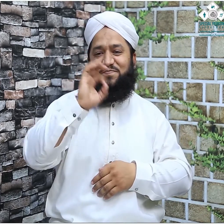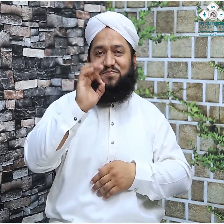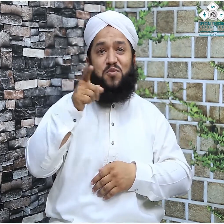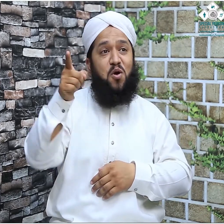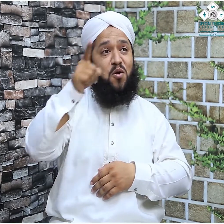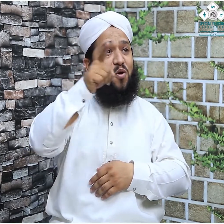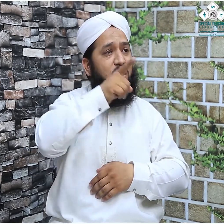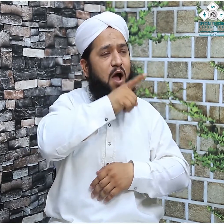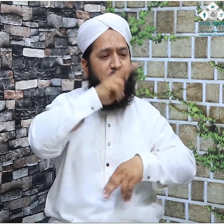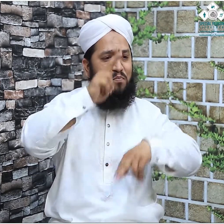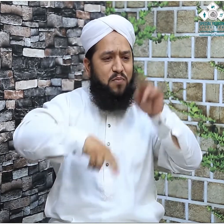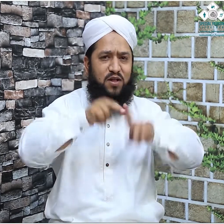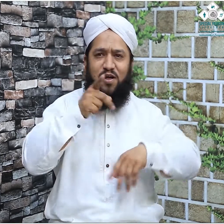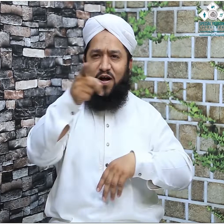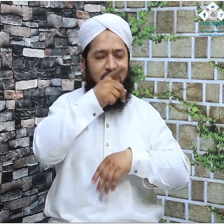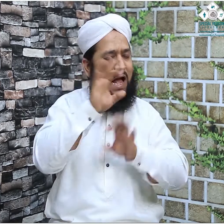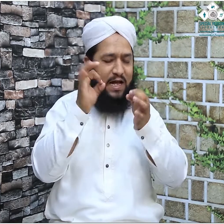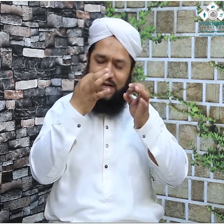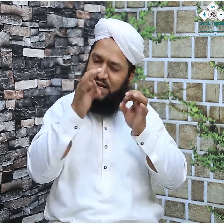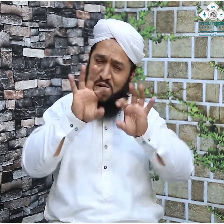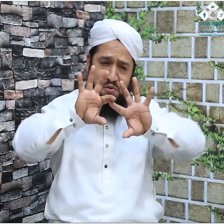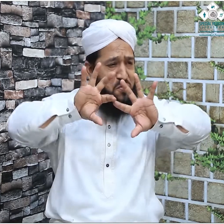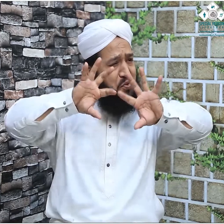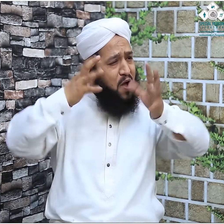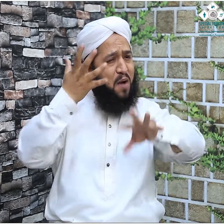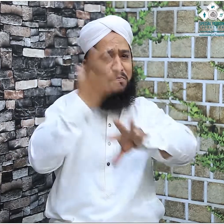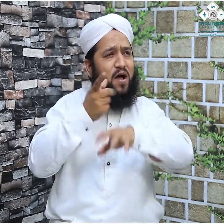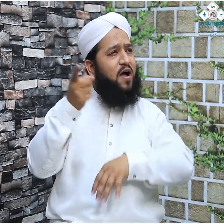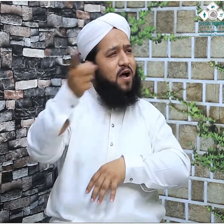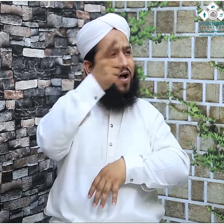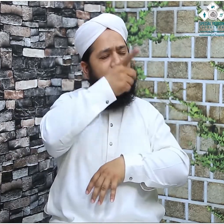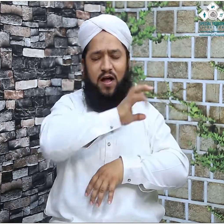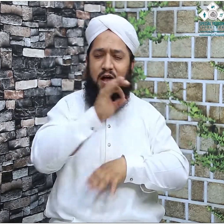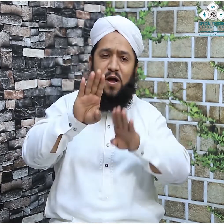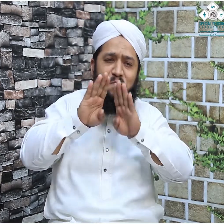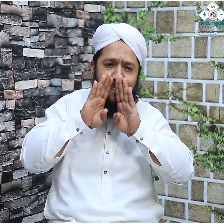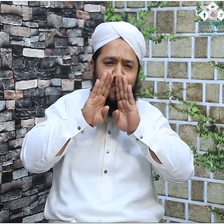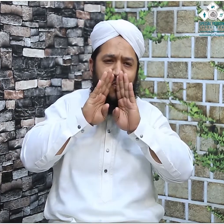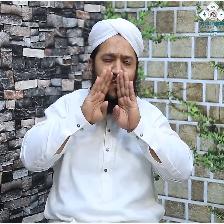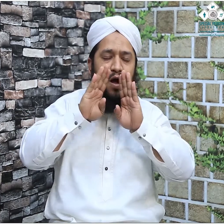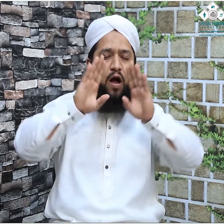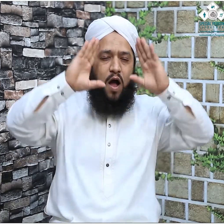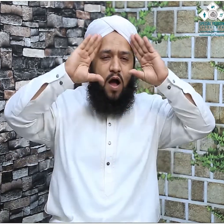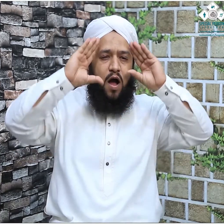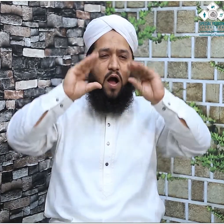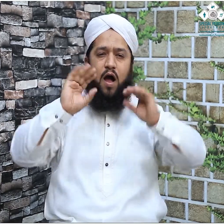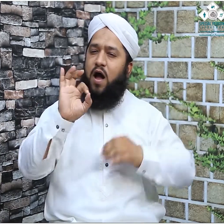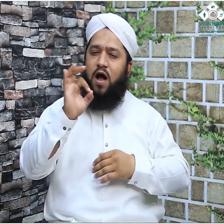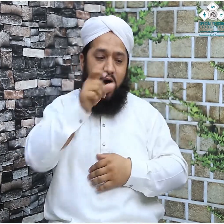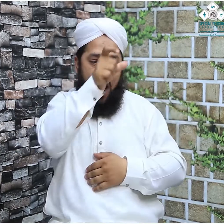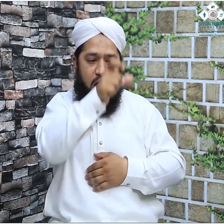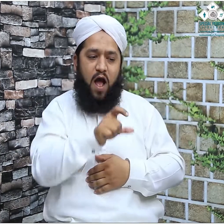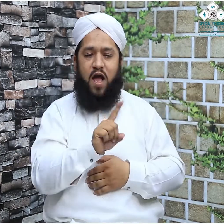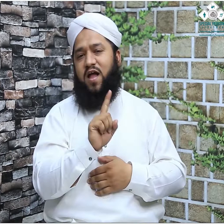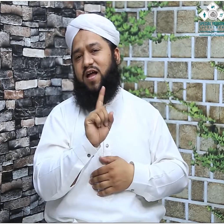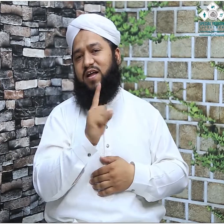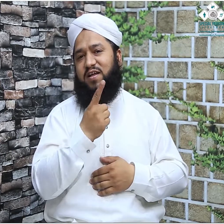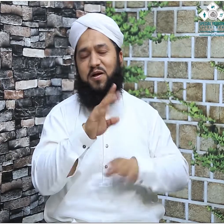یقیناً دنیا میں کوئی ایسا پتھر نہیں جس کو چومنے کے بعد کسی شخص کو اتنی خوشی ملتی ہو جو آج حجرِ اسوط کو اس